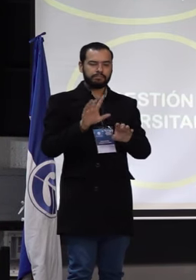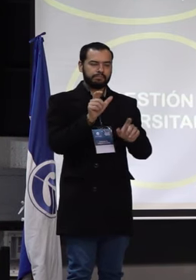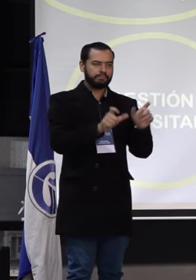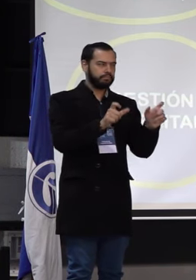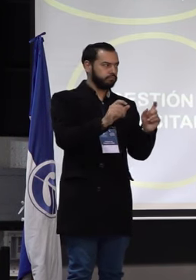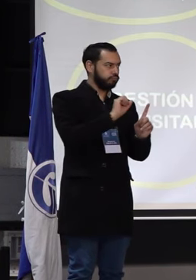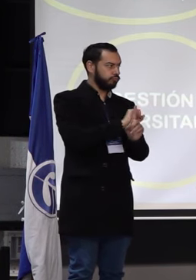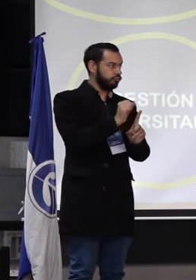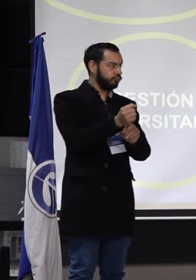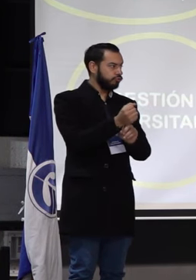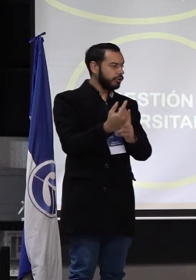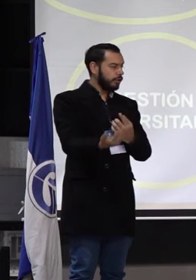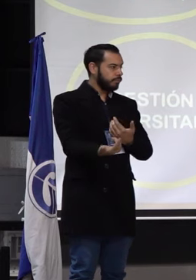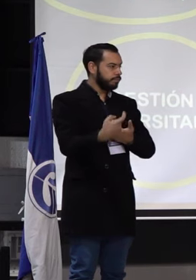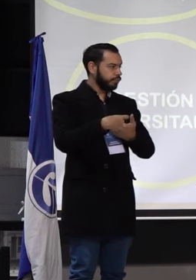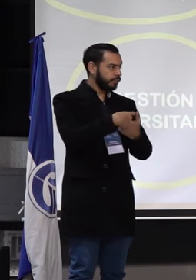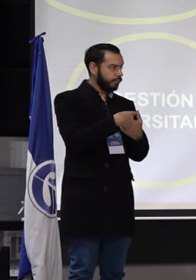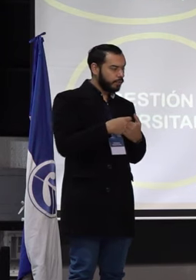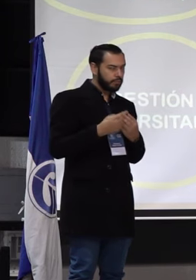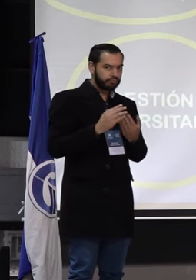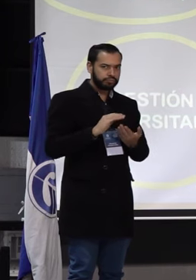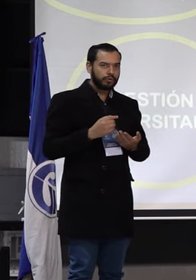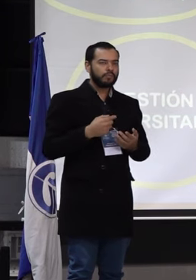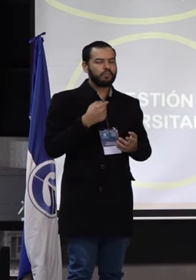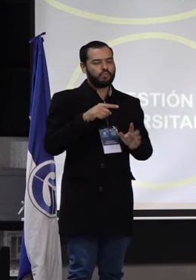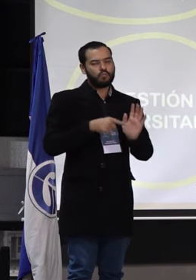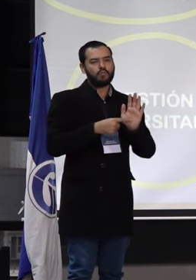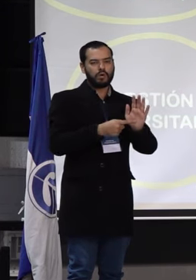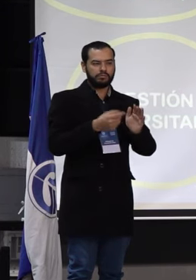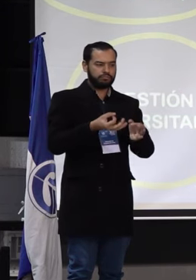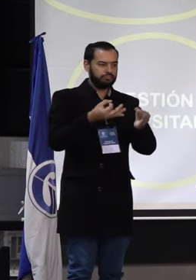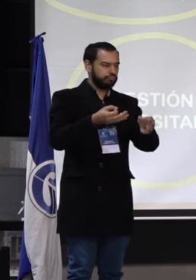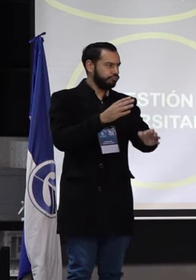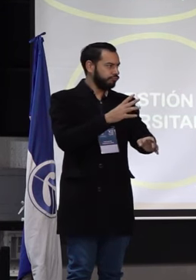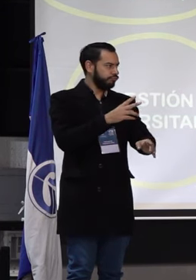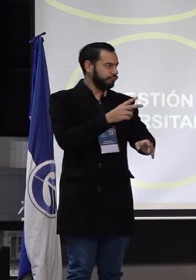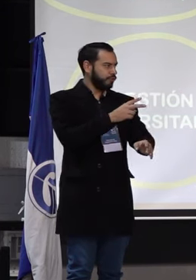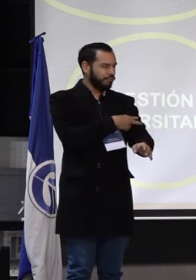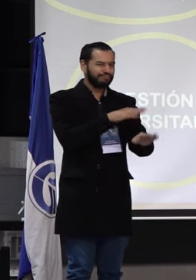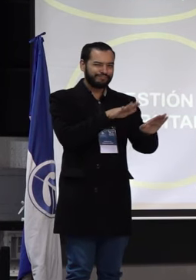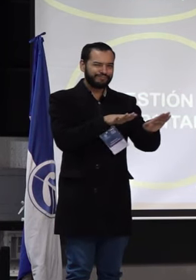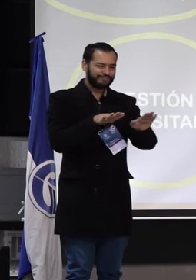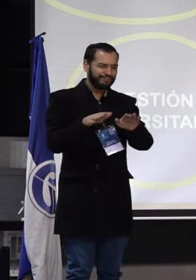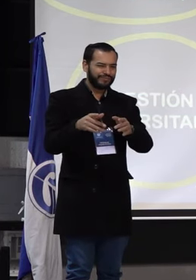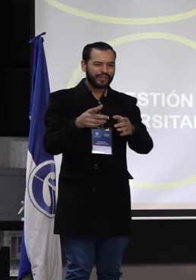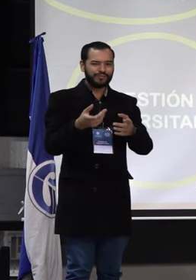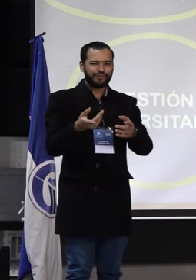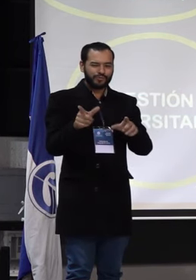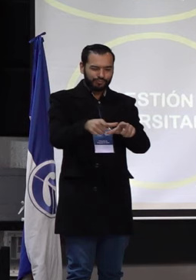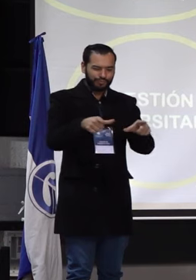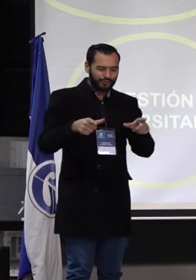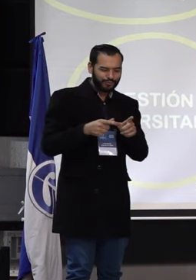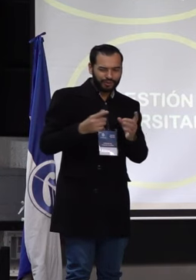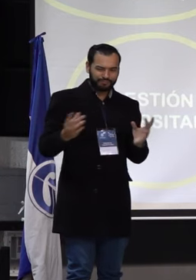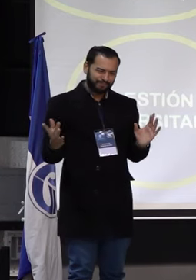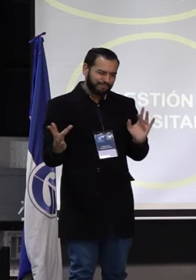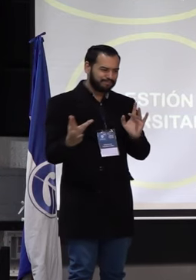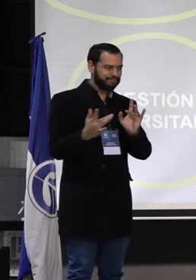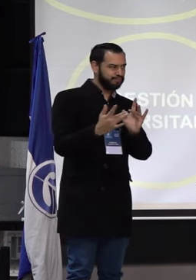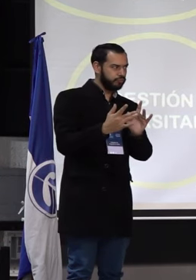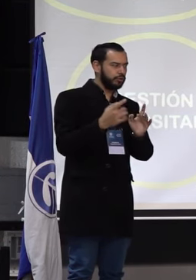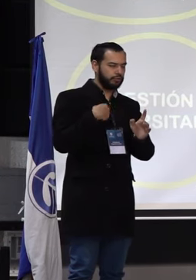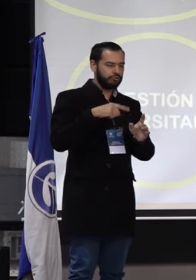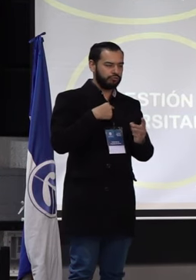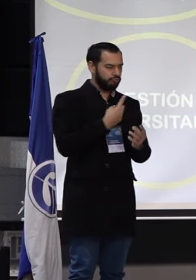y eso puede dar cuenta justamente de la representatividad y del lugar de confluencia que nosotros como plancha